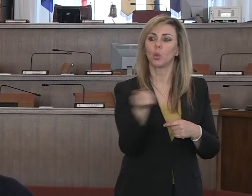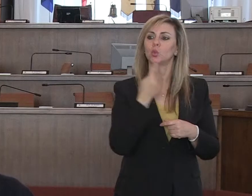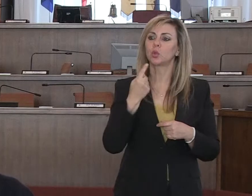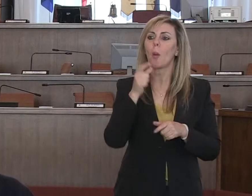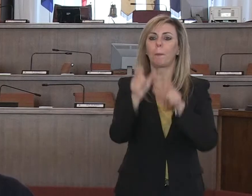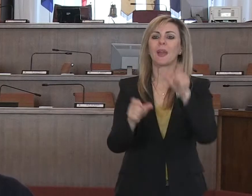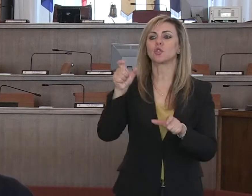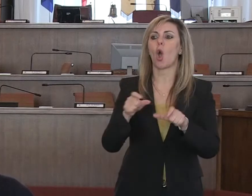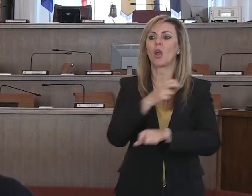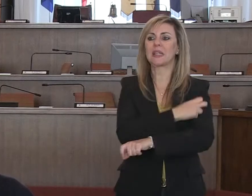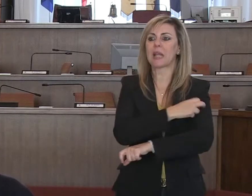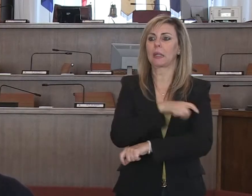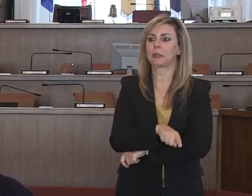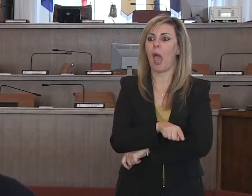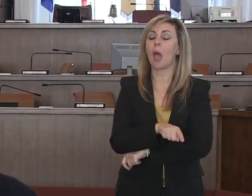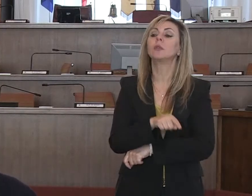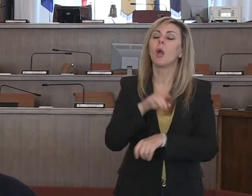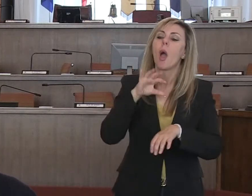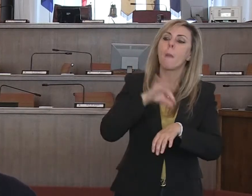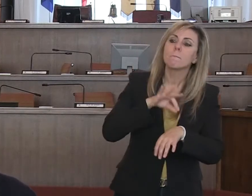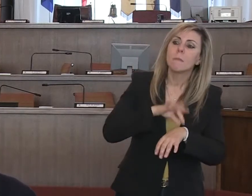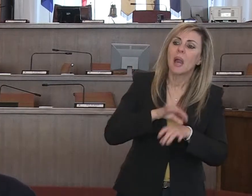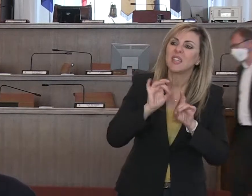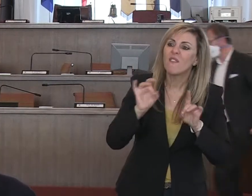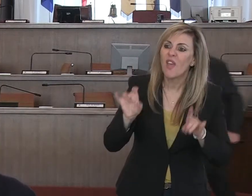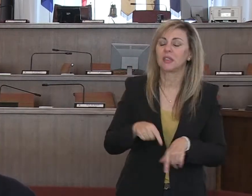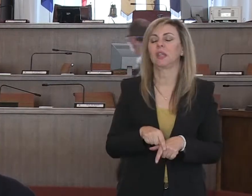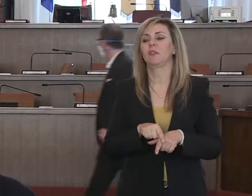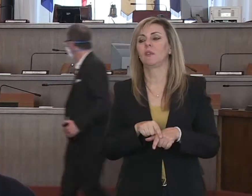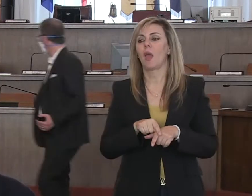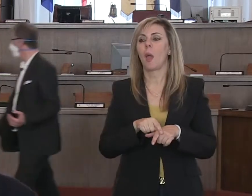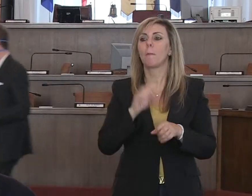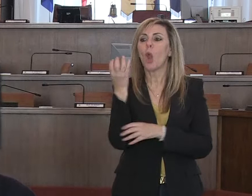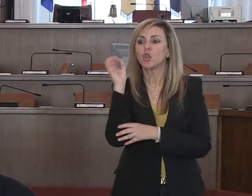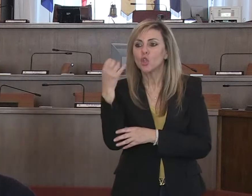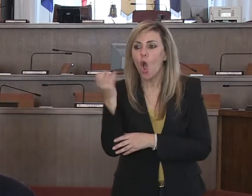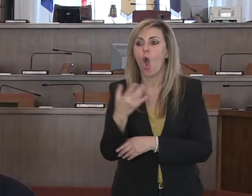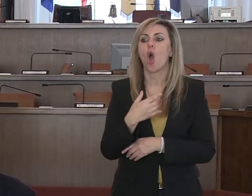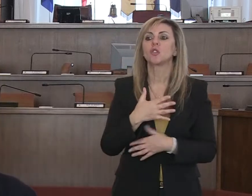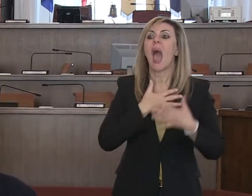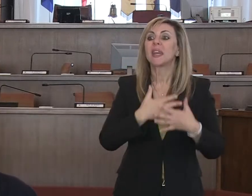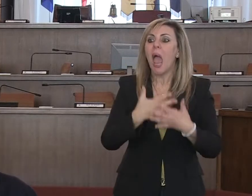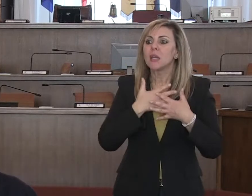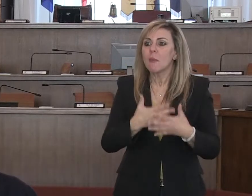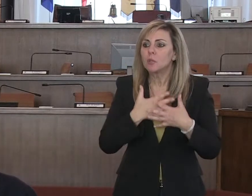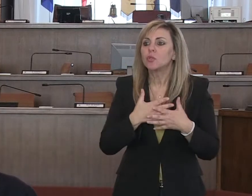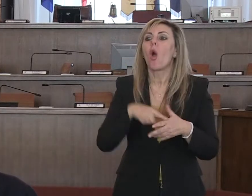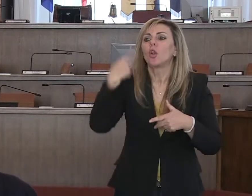prima da quelli più a rischio, malattie infettive, pronto soccorso, animatori, per poi allargare la base.